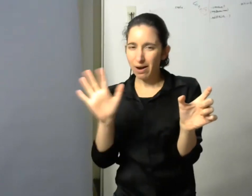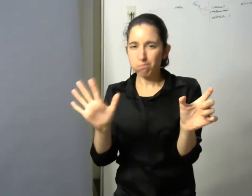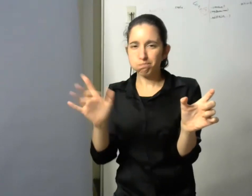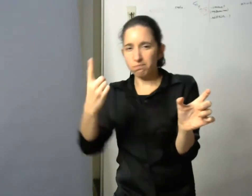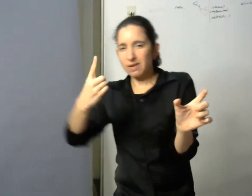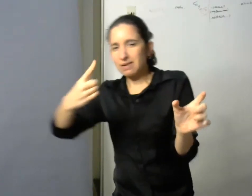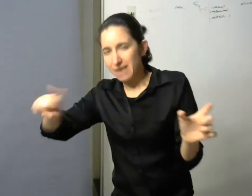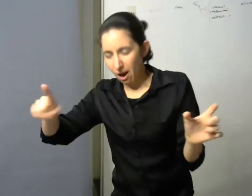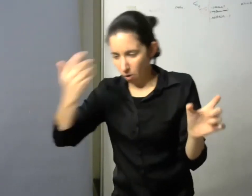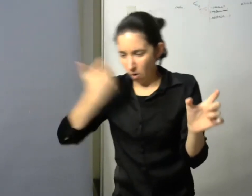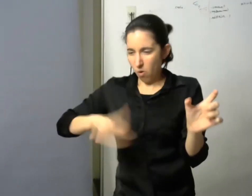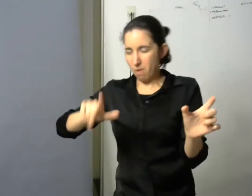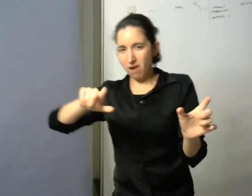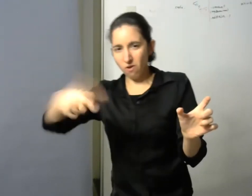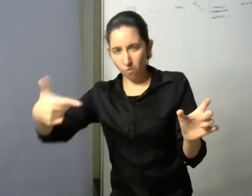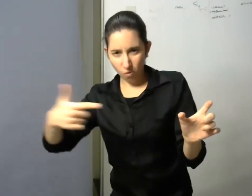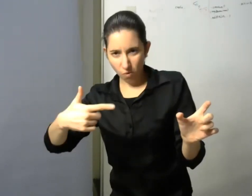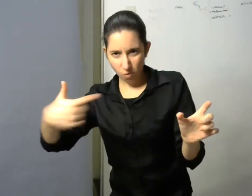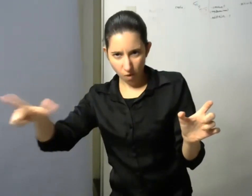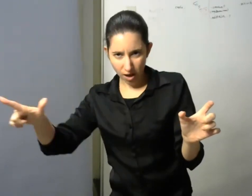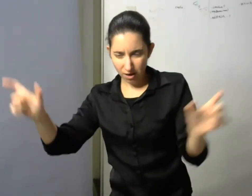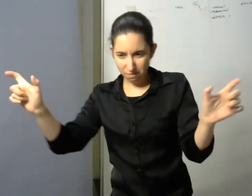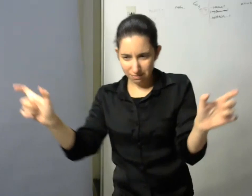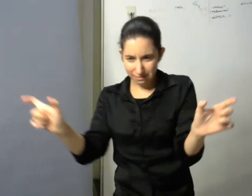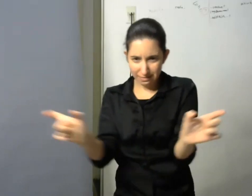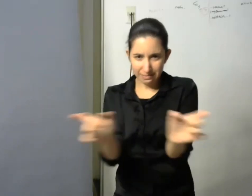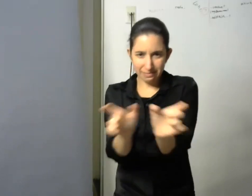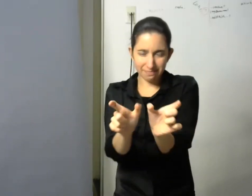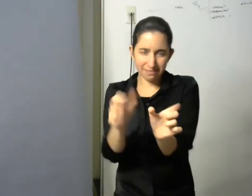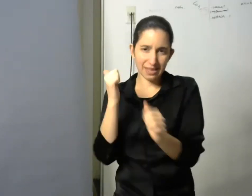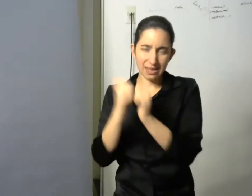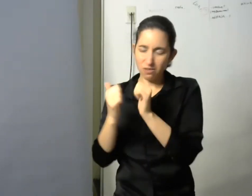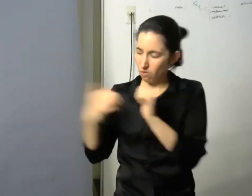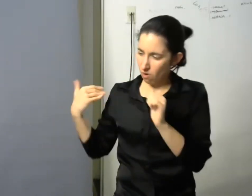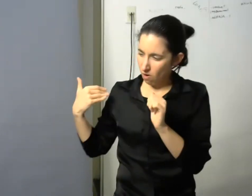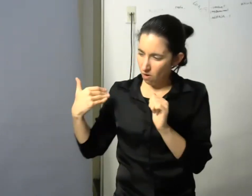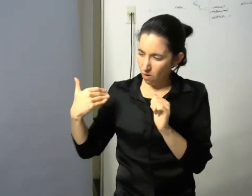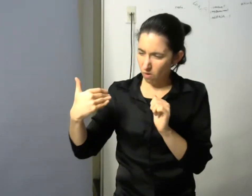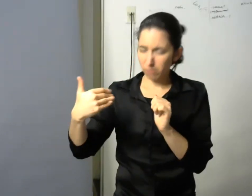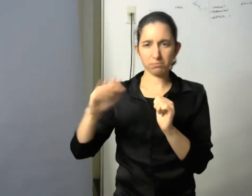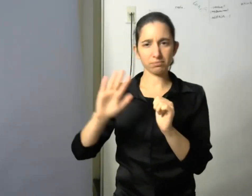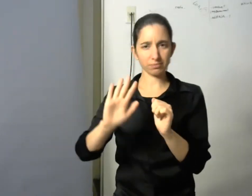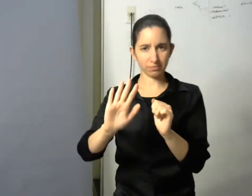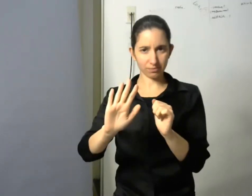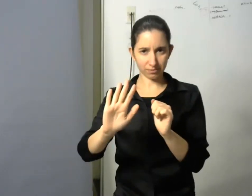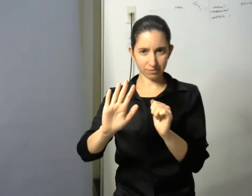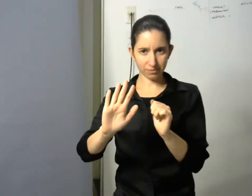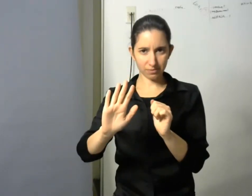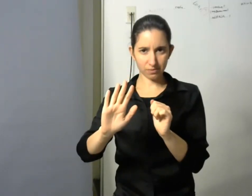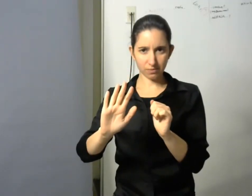se disuelve muy rápidamente ni las marcas de discapacidad que nosotros interpretamos como